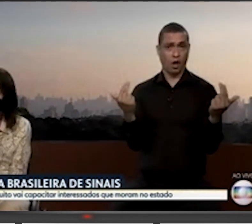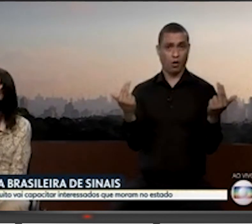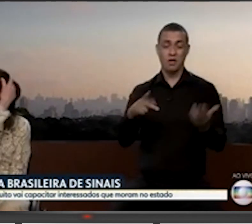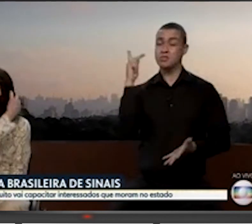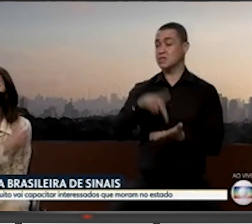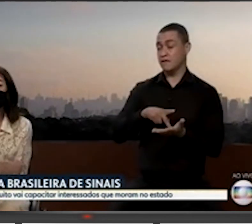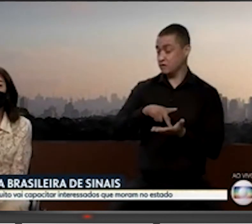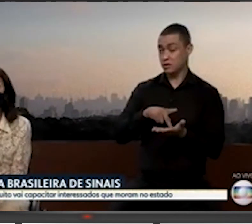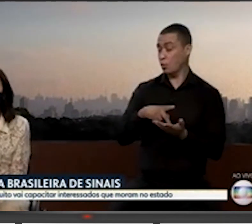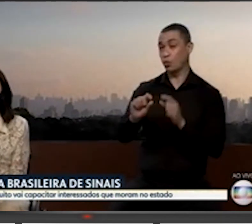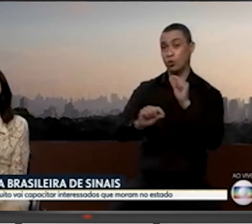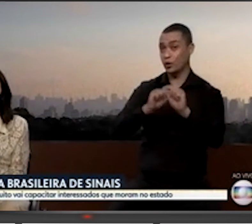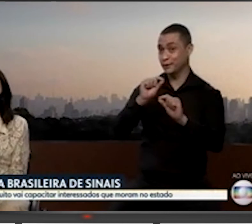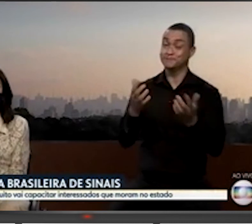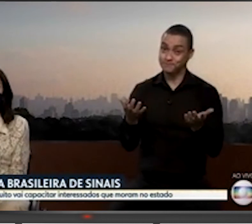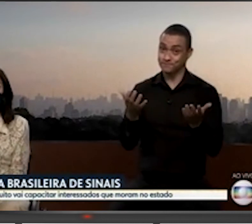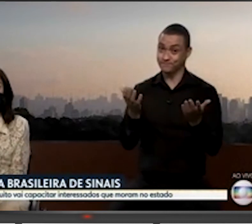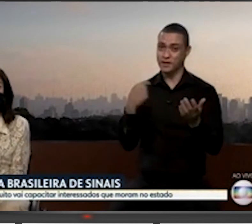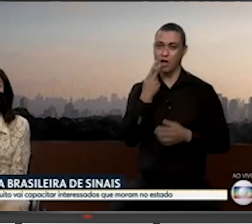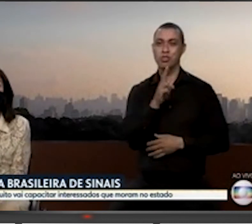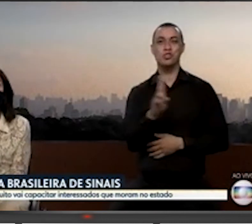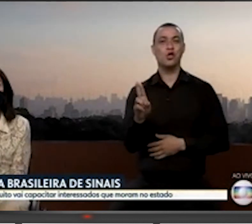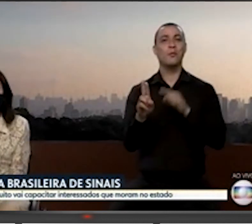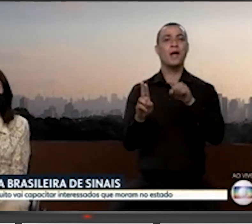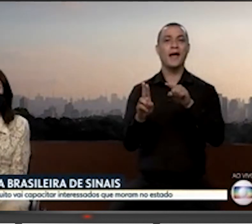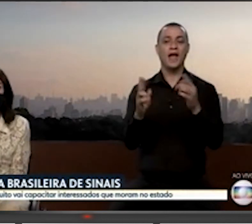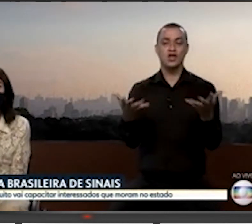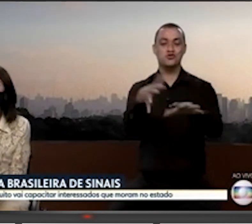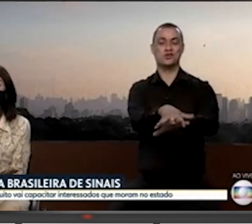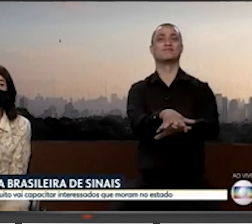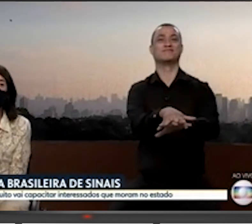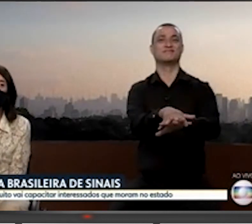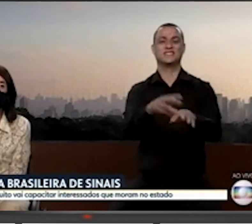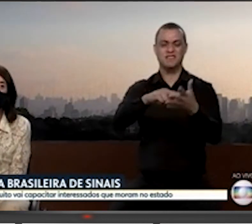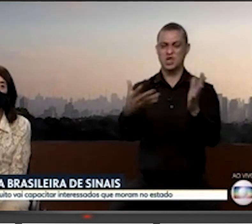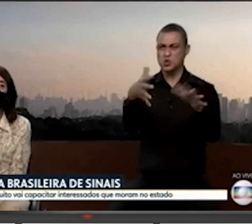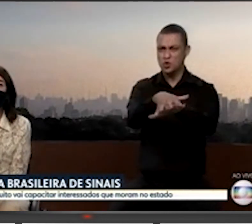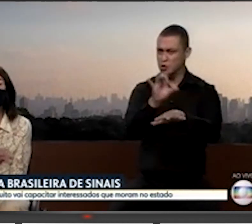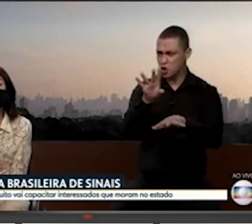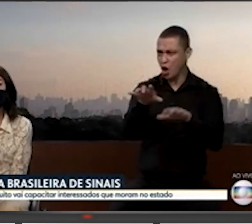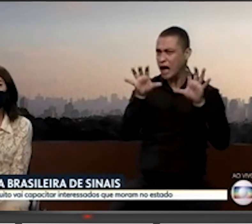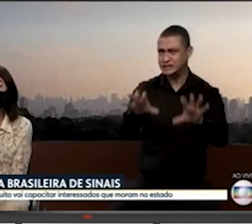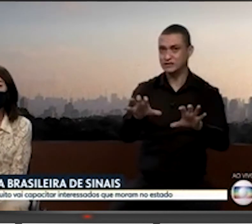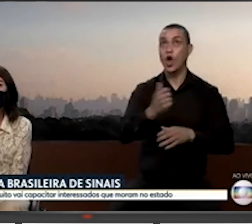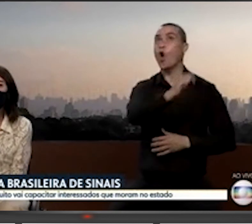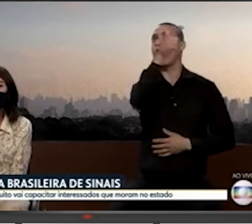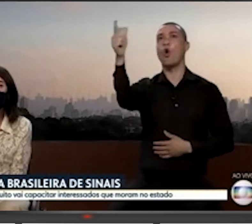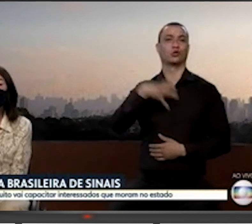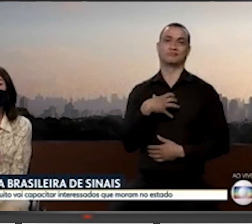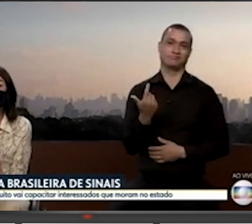prática, é o que a gente chama de inclusão. Inclusão só se dá assim. Não tem outra forma de incluir, se não